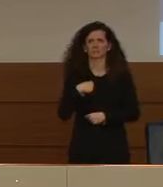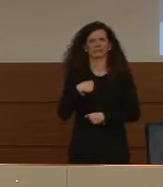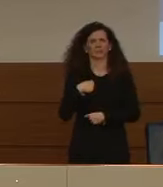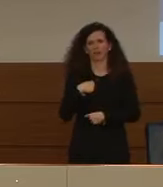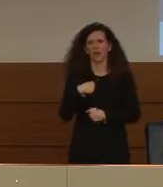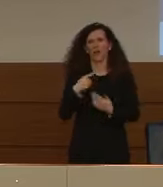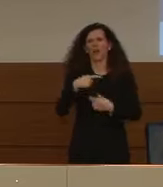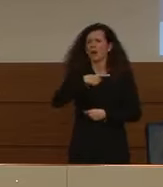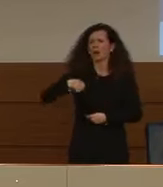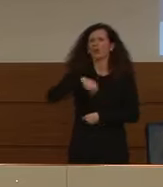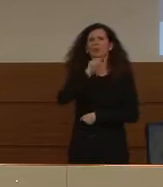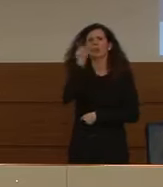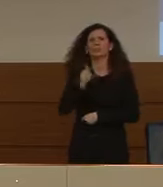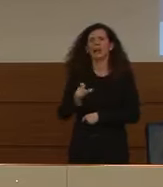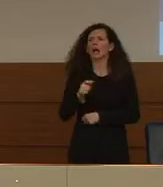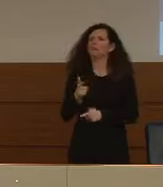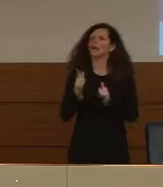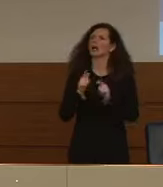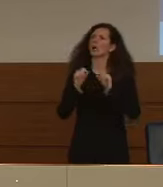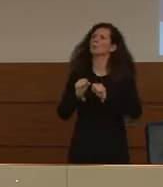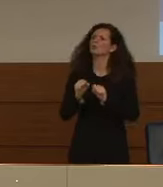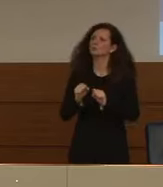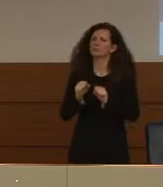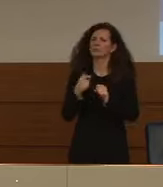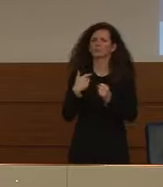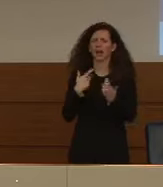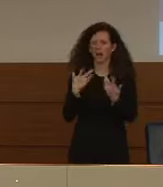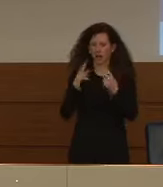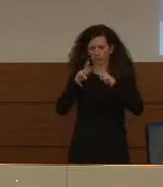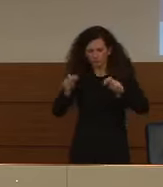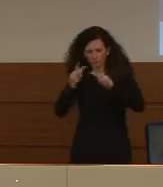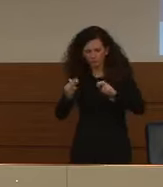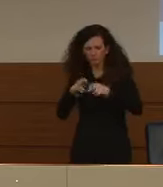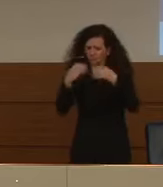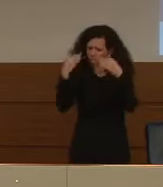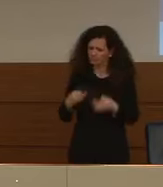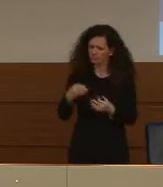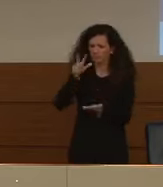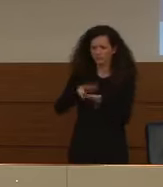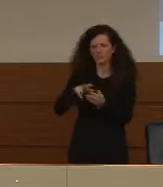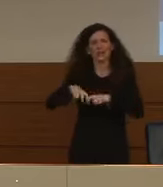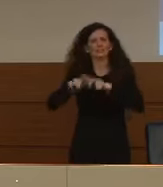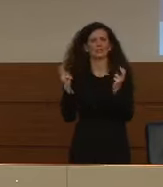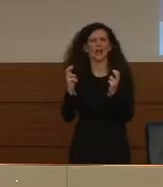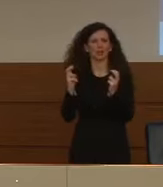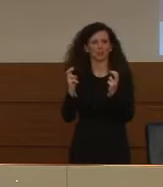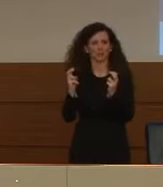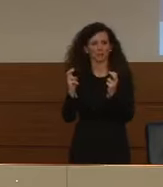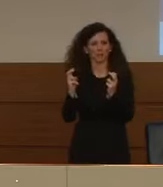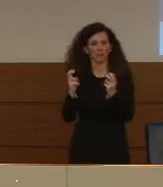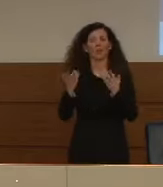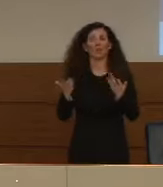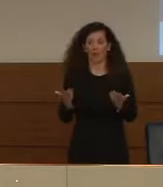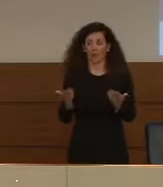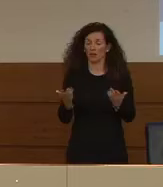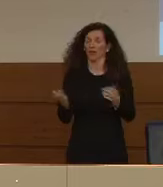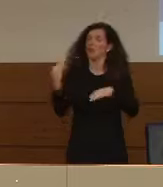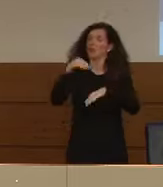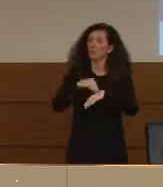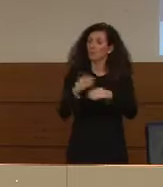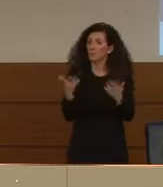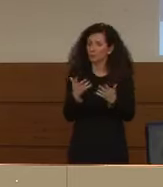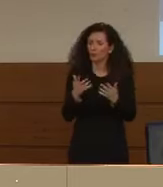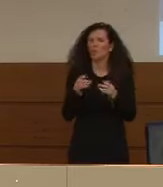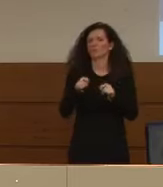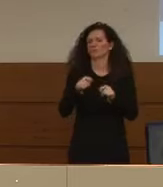negli anni e che ci consente quindi di appurare con esattezza la diagnosi. Oltretutto, e questo è ben noto,